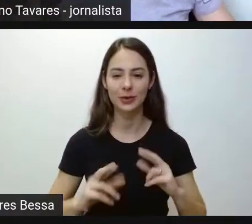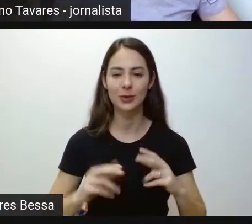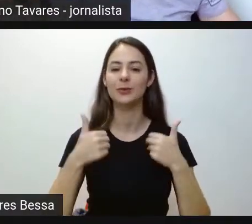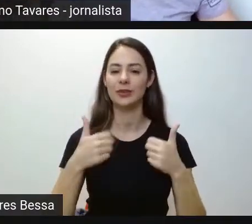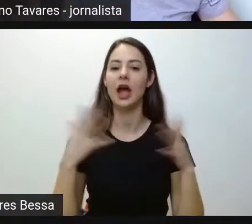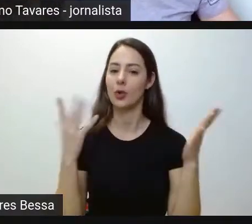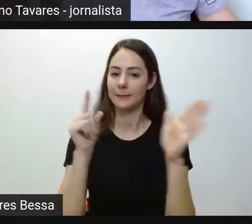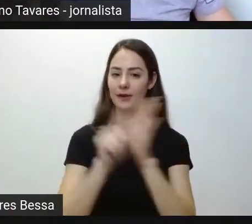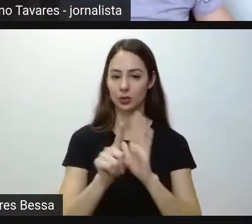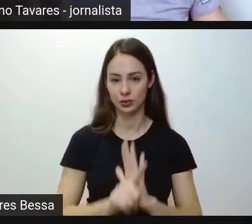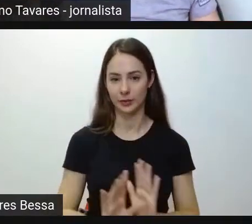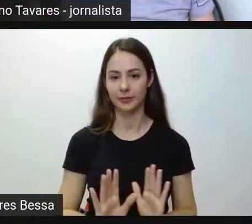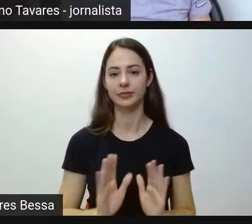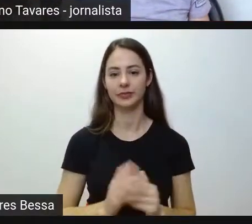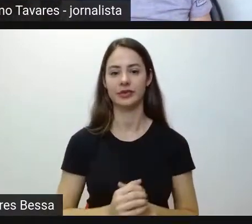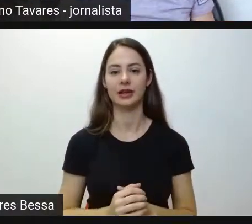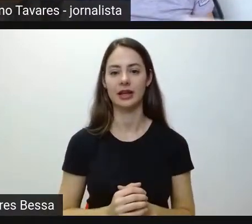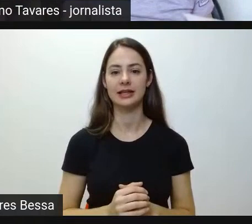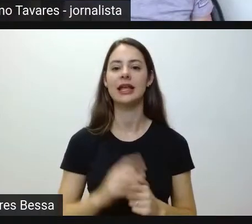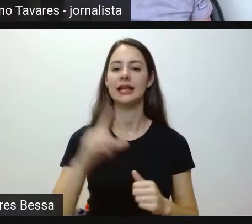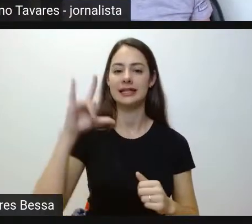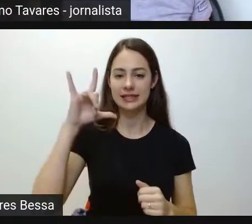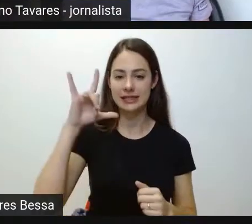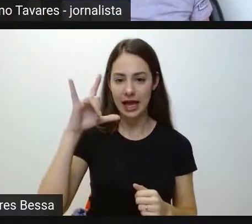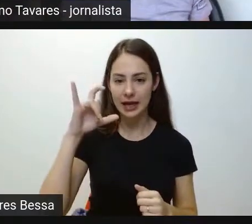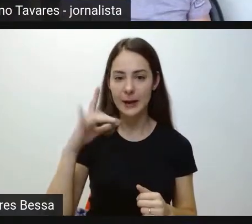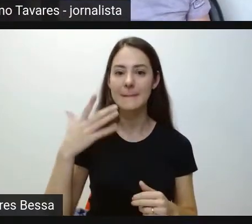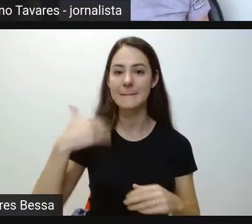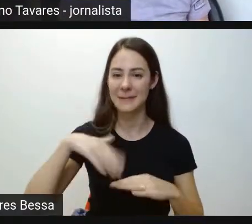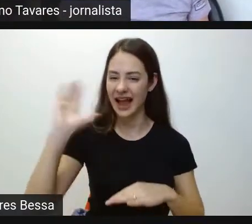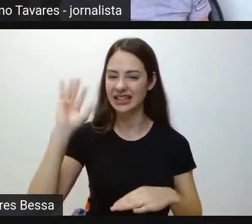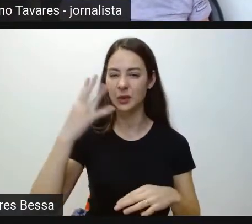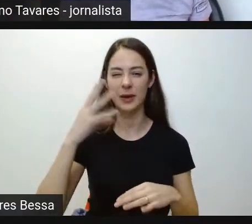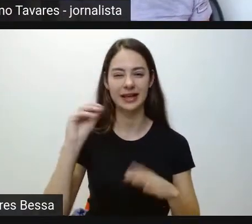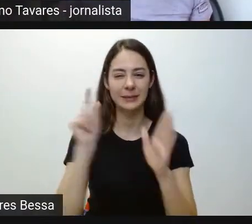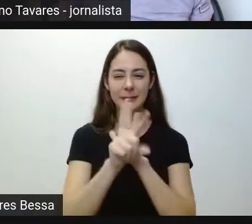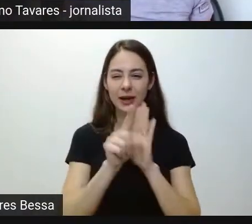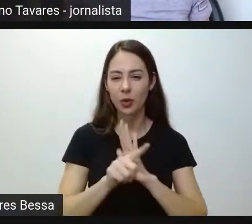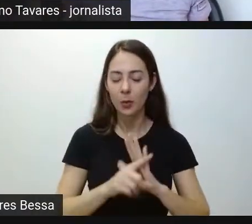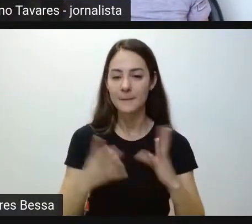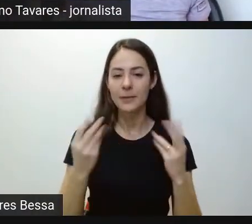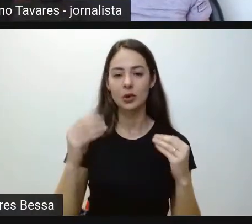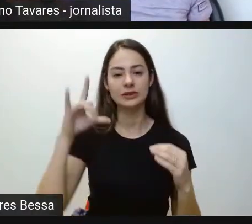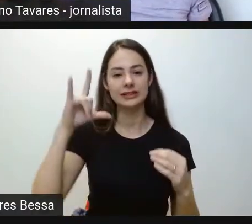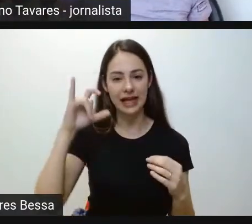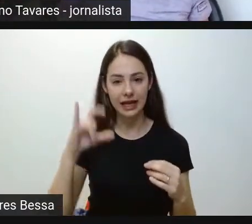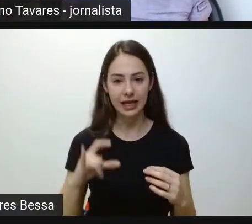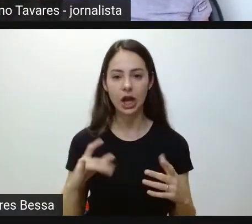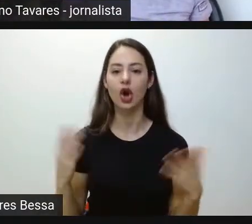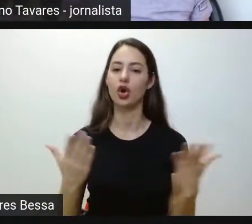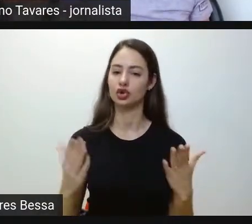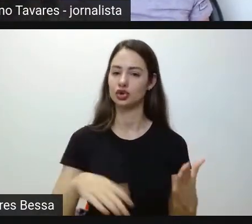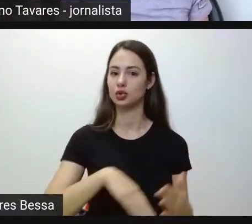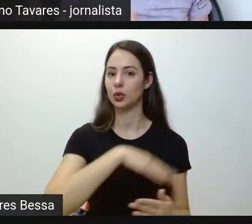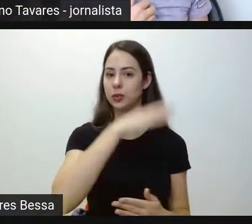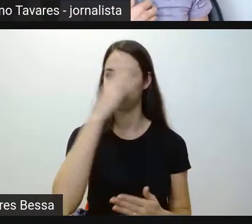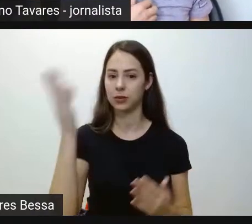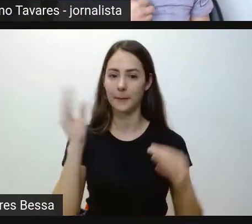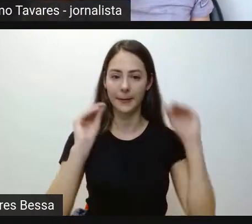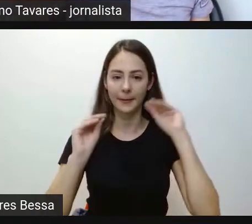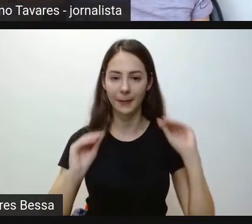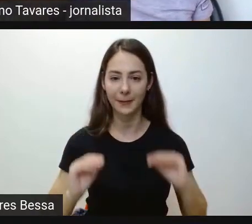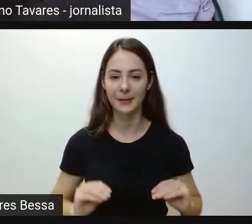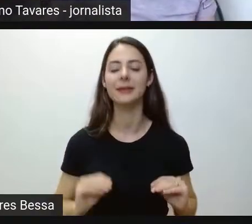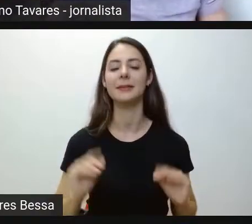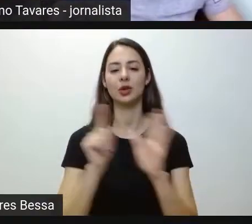fazer as perguntas. É o seguinte, pelo Instagram, chegaram mais de 40 perguntas para a gente, hoje, durante o dia, enfim,